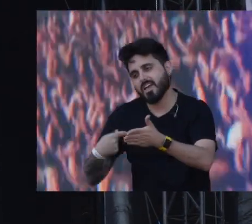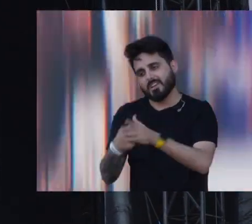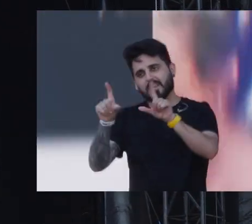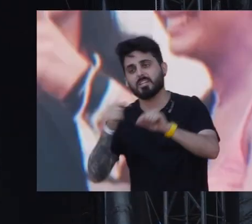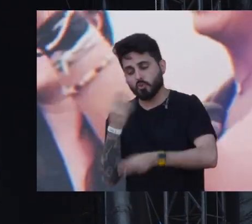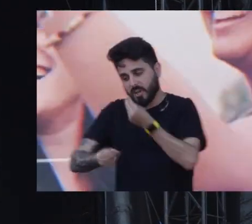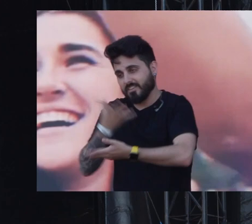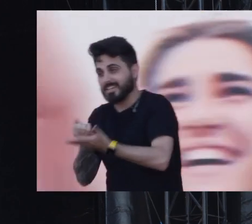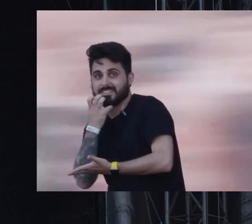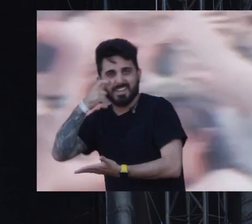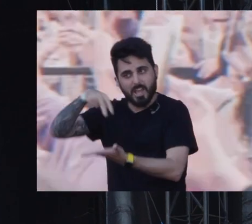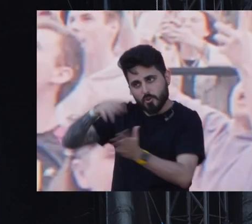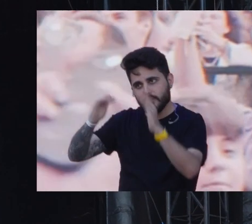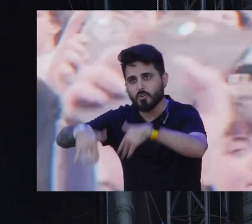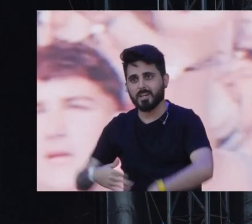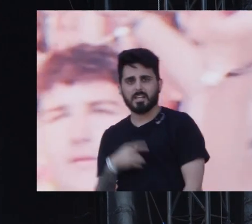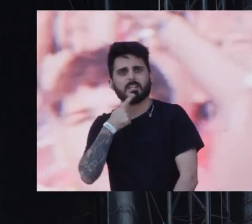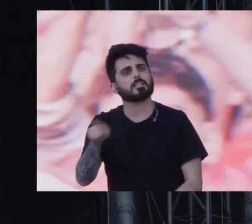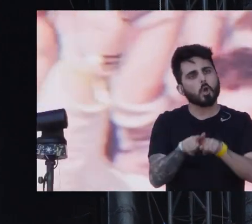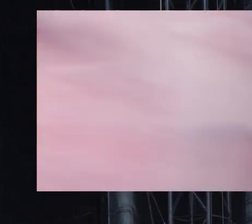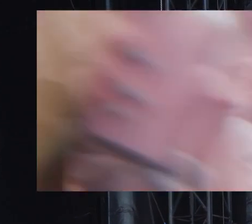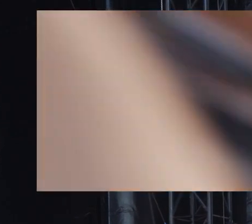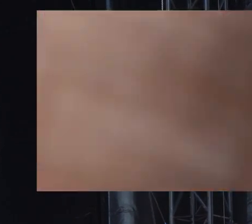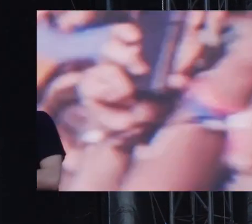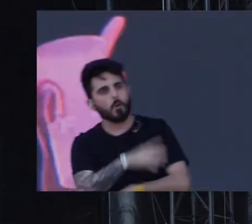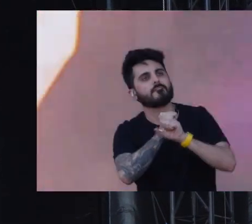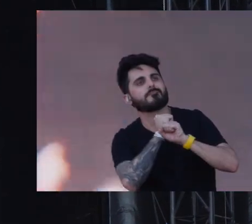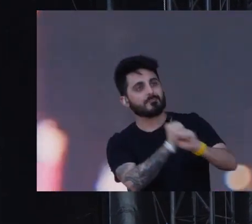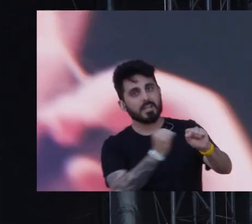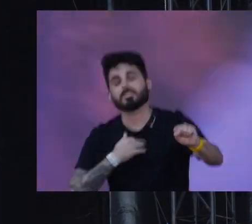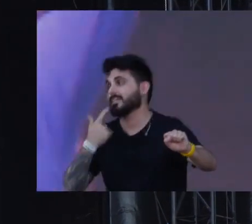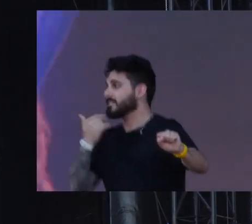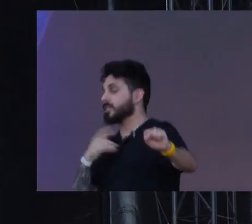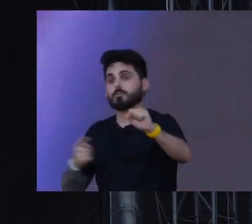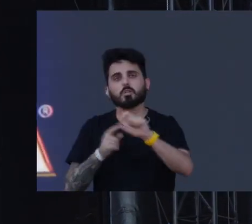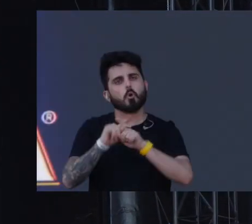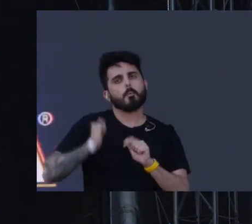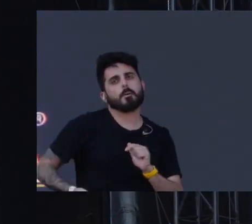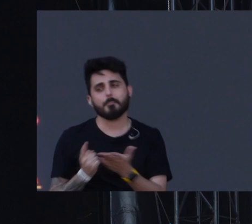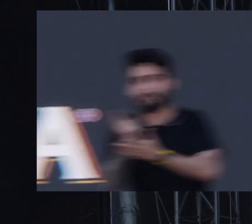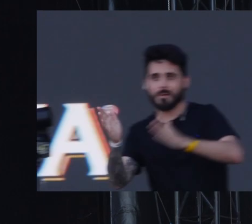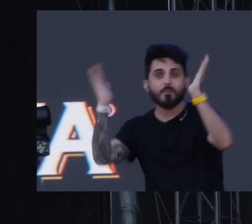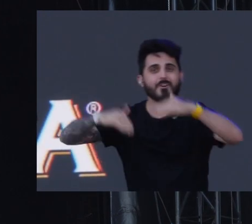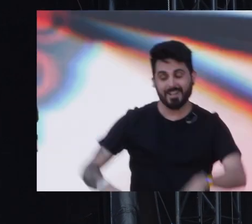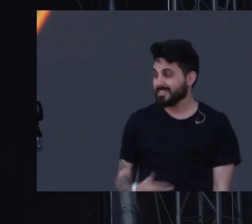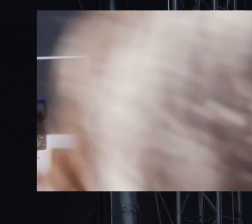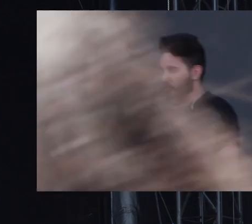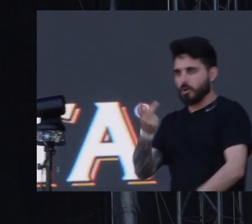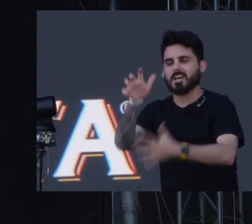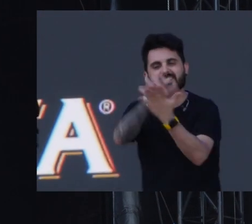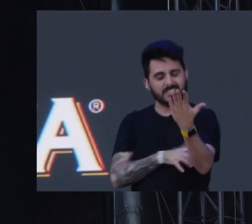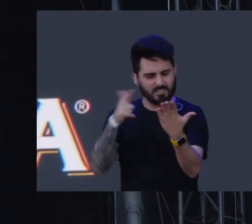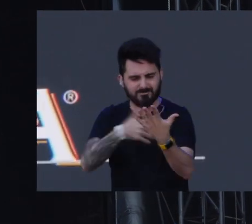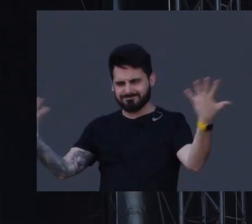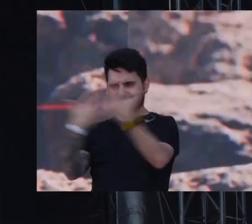no li agrada l'ho que grago Si jo no estic a l'estudi Aquesta nena és com el trap, t'agú que m'atrapa Aquesta nena és un tresor, però ningú té el mapa Ai, m'estic fumant